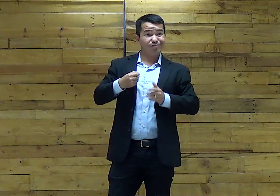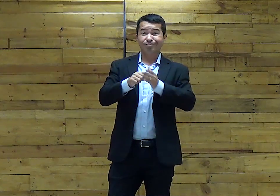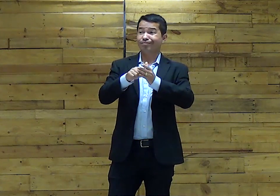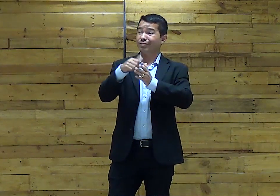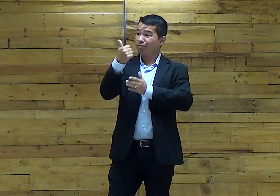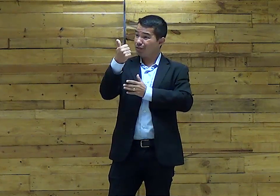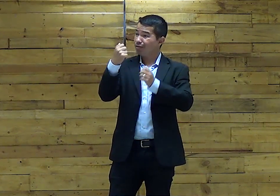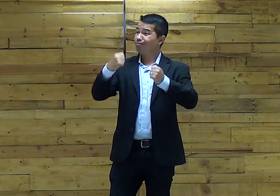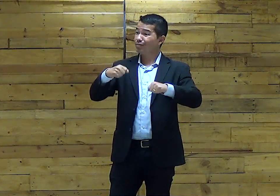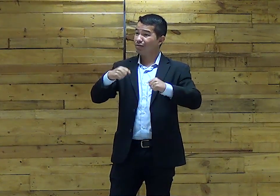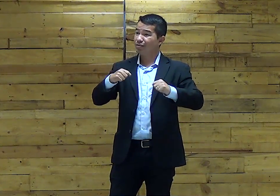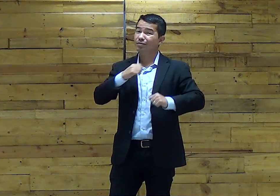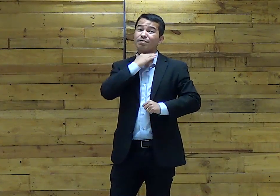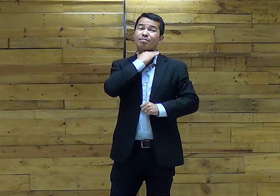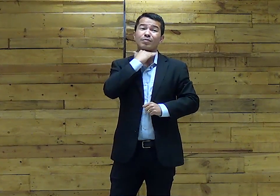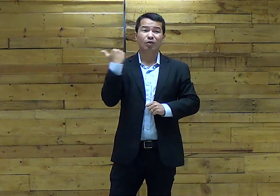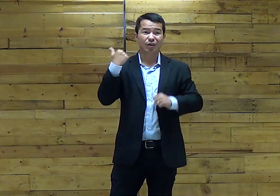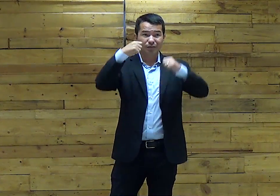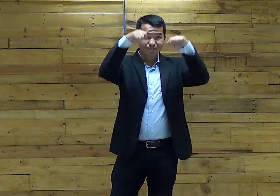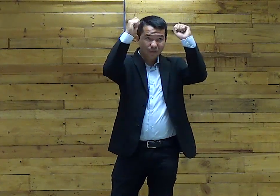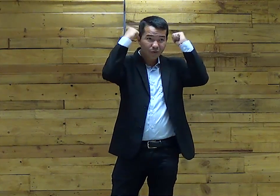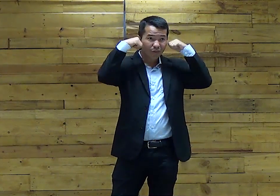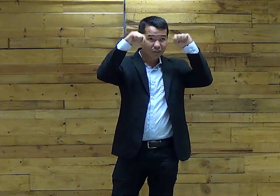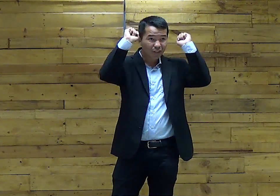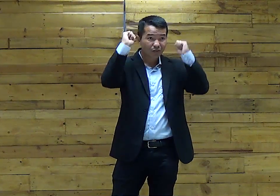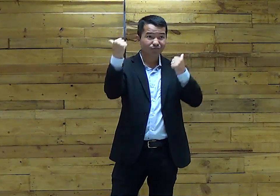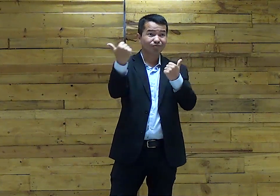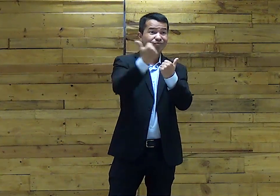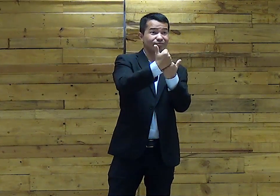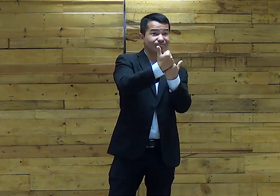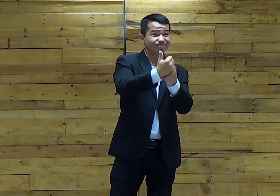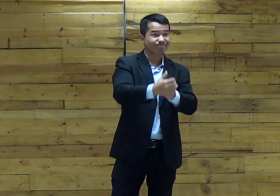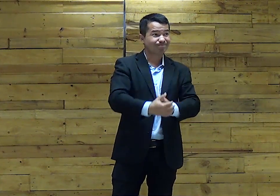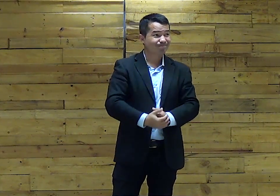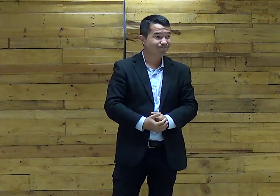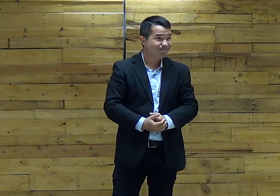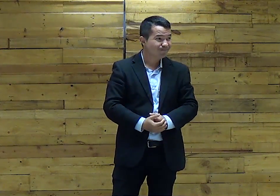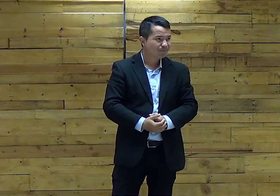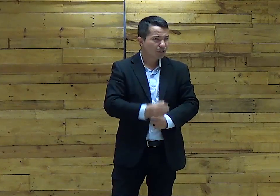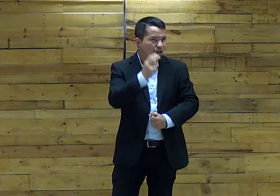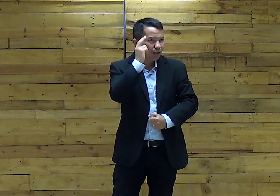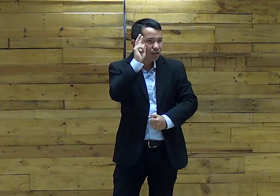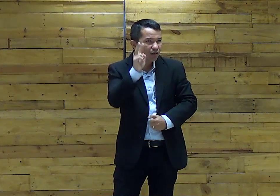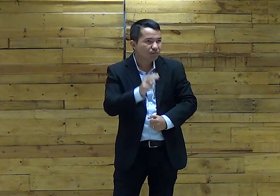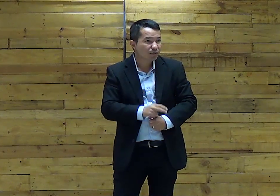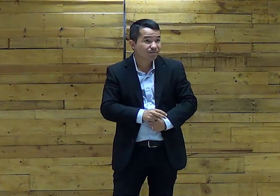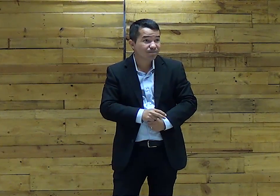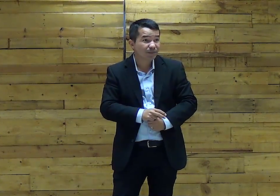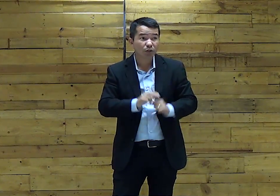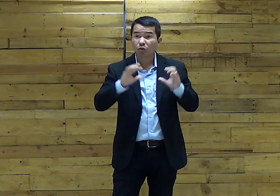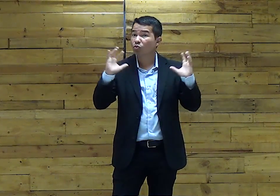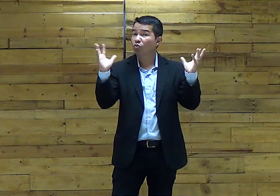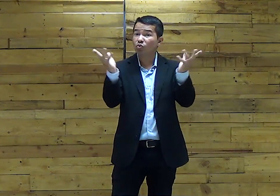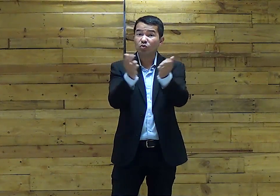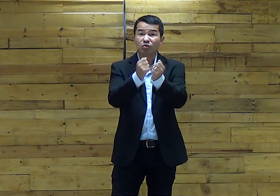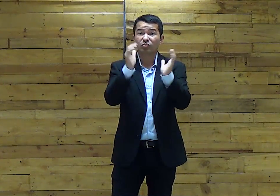cordeiro Ser sacrificado? Precisou morrer O cordeiro Para que O anjo Passasse por ali